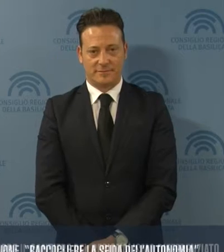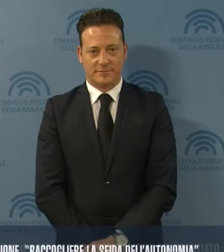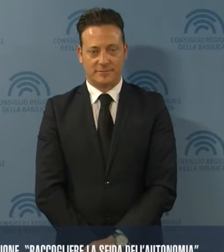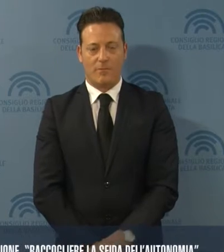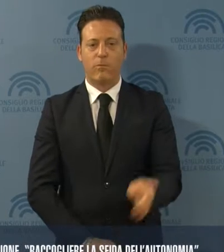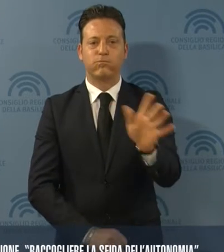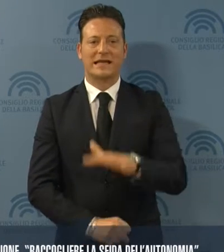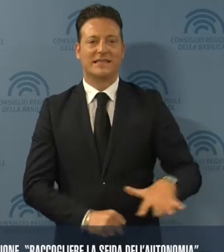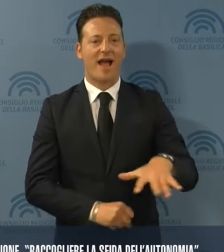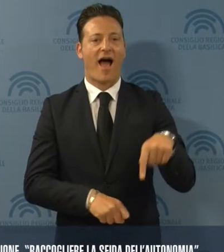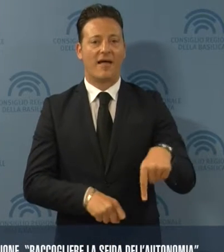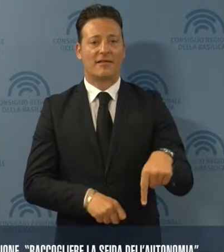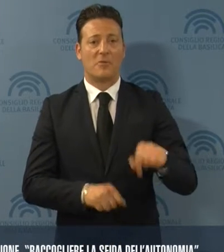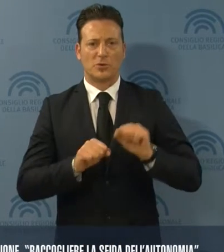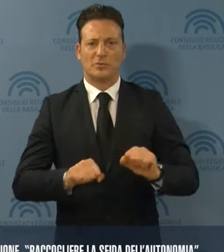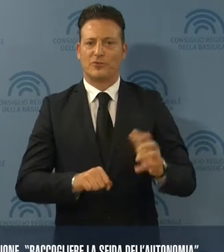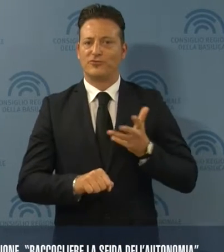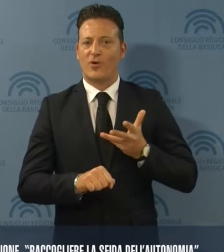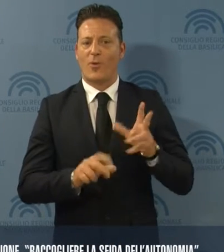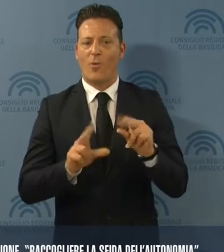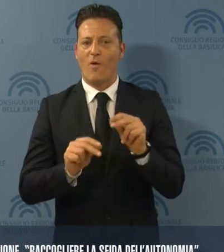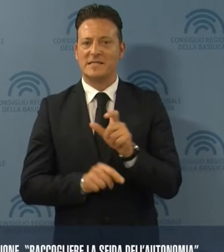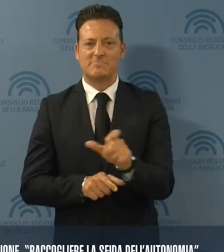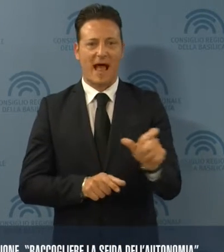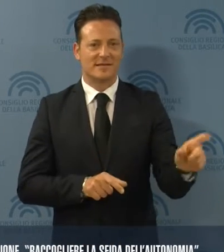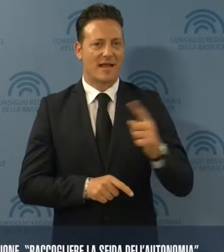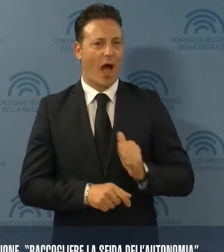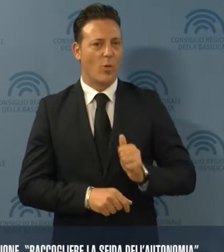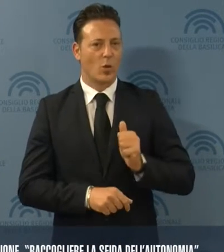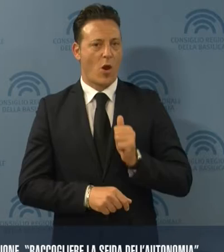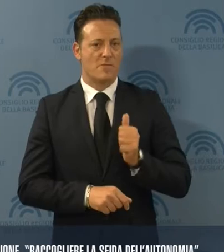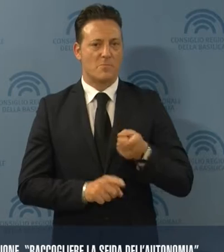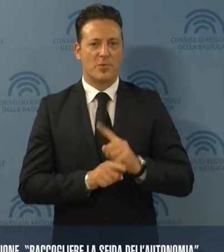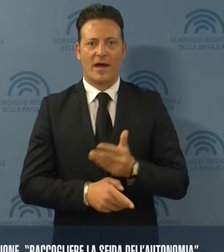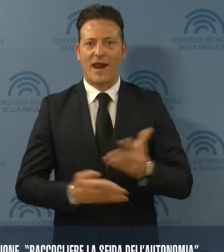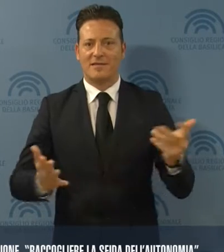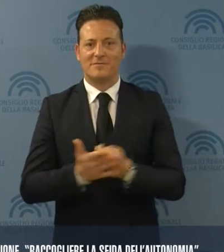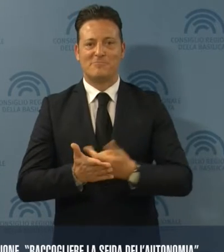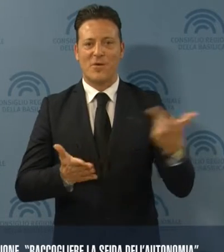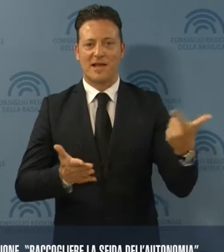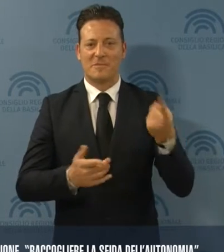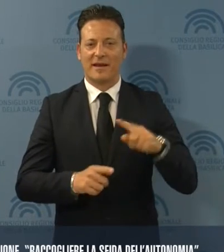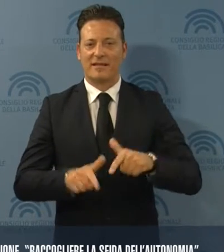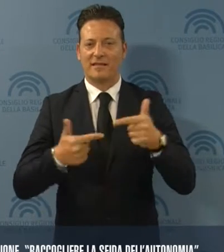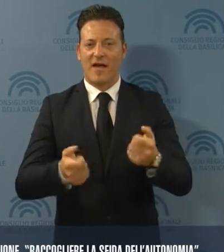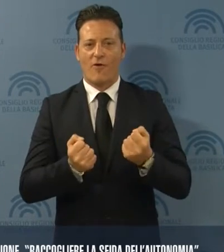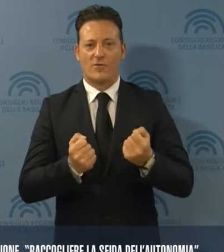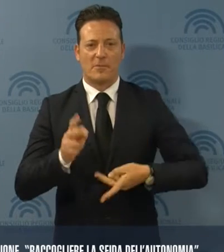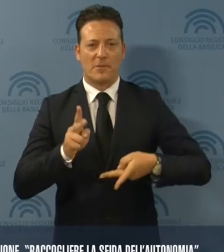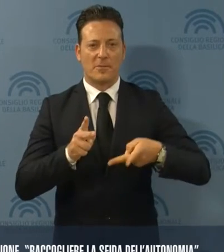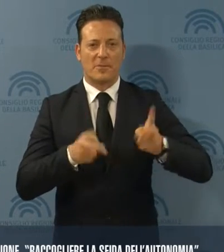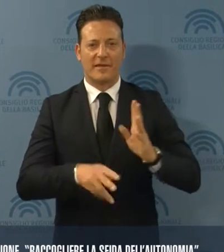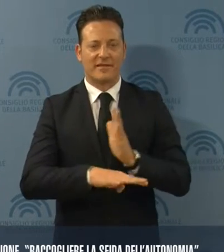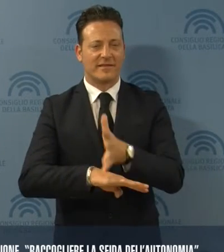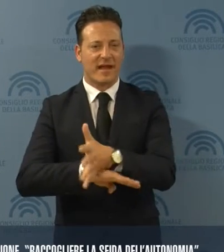Per la Basilicata la possibilità di nuovi spazi di autonomia è di grande importanza per poter rafforzare la